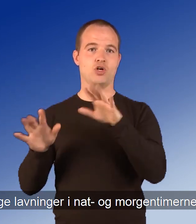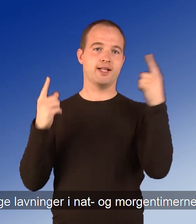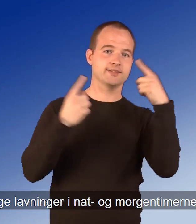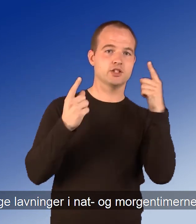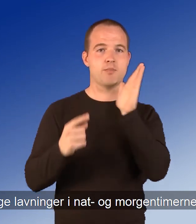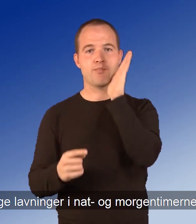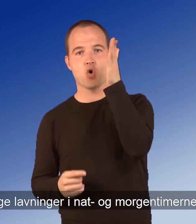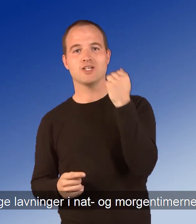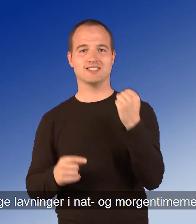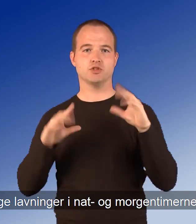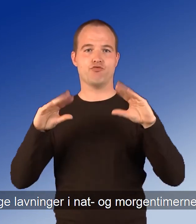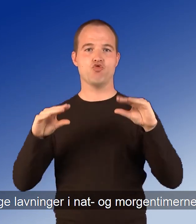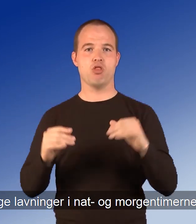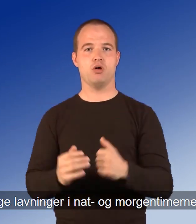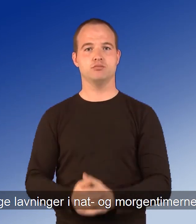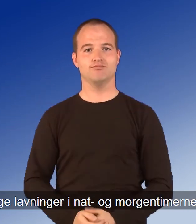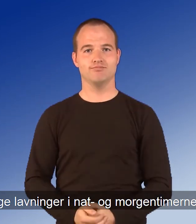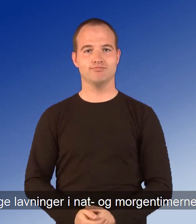i fugtige lavninger i nat- og morgentimerne.